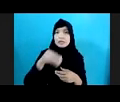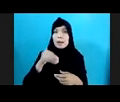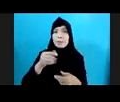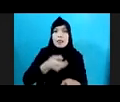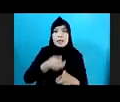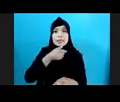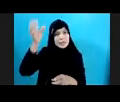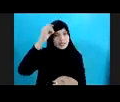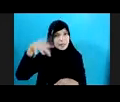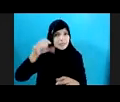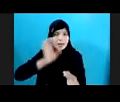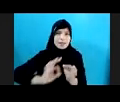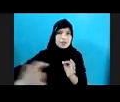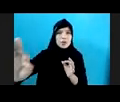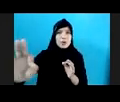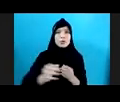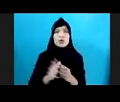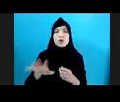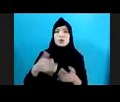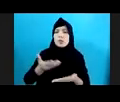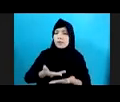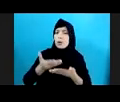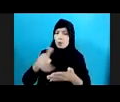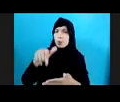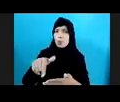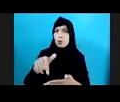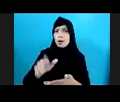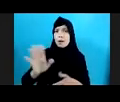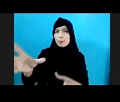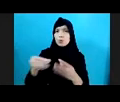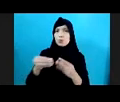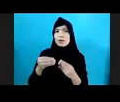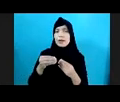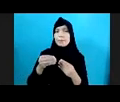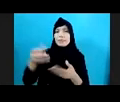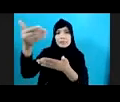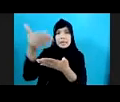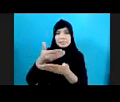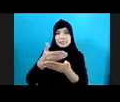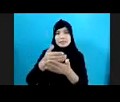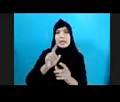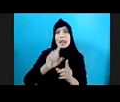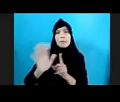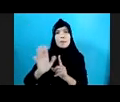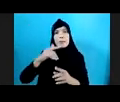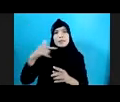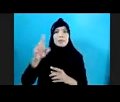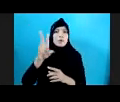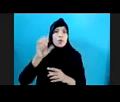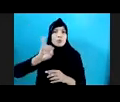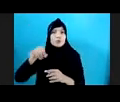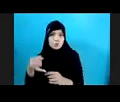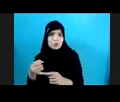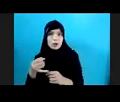Tawaran Bahwa Kamu Akan Mendapatkan Gaji 15-20 Juta Manakala Kamu Mau Jadi Penjaga Toko Meskipun Itu